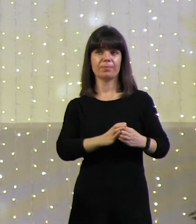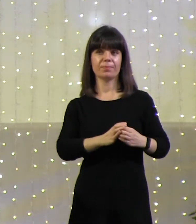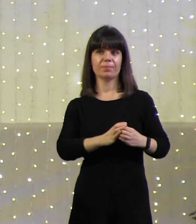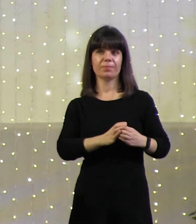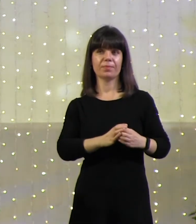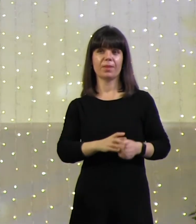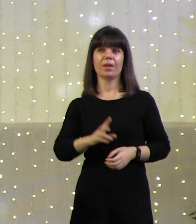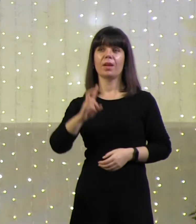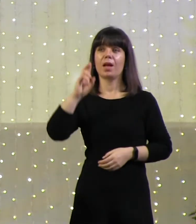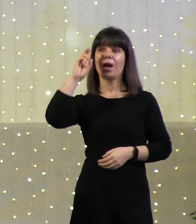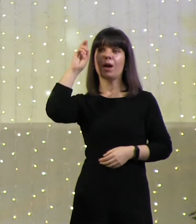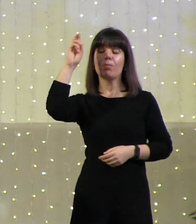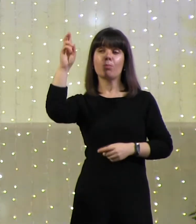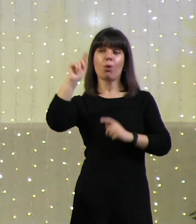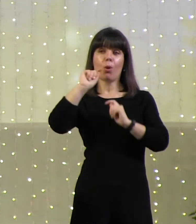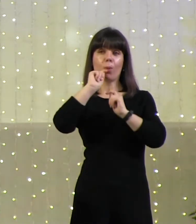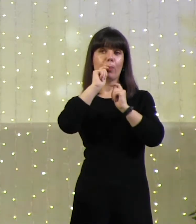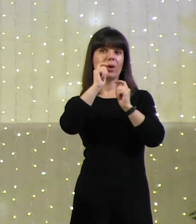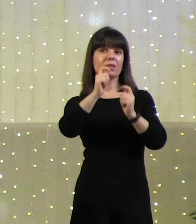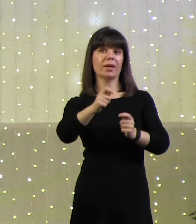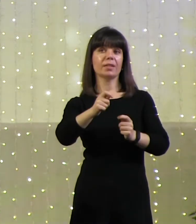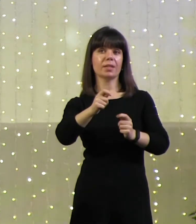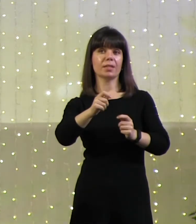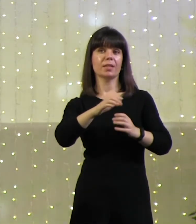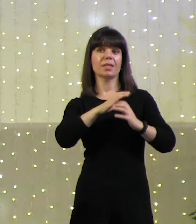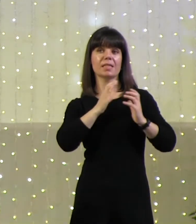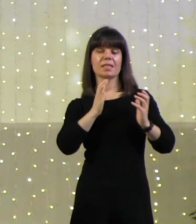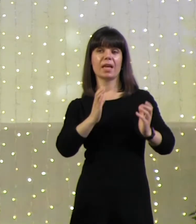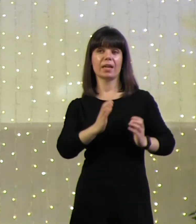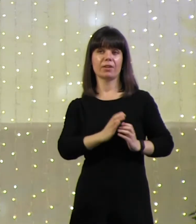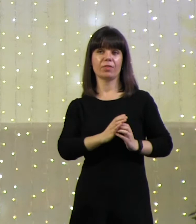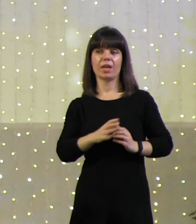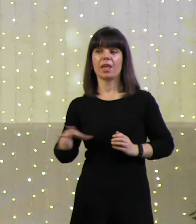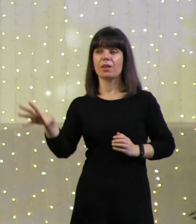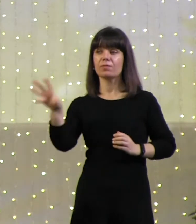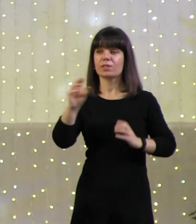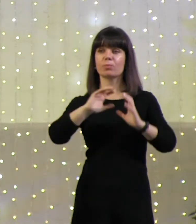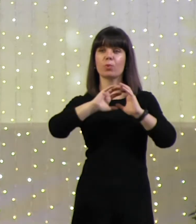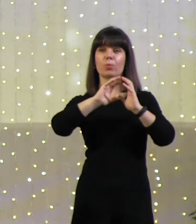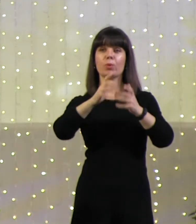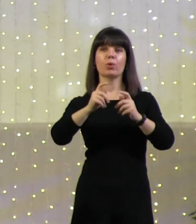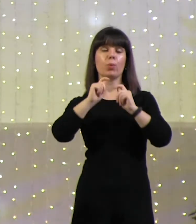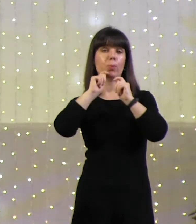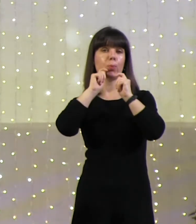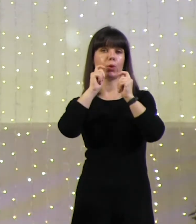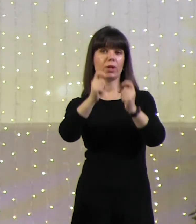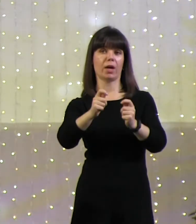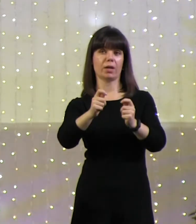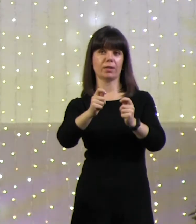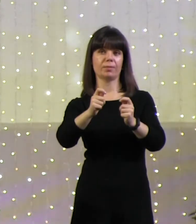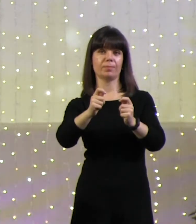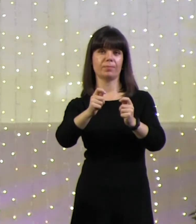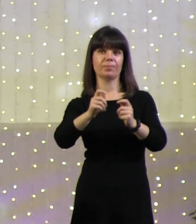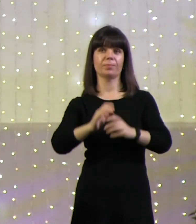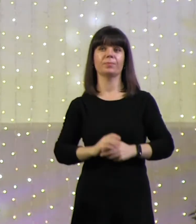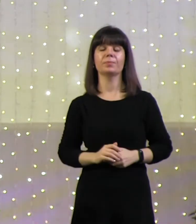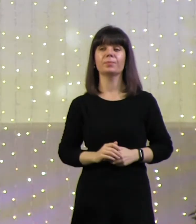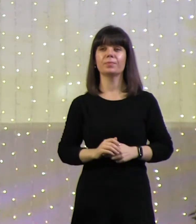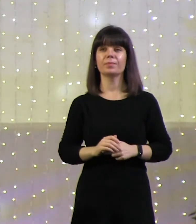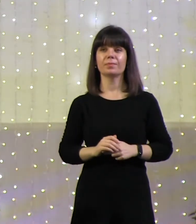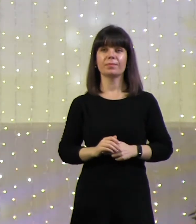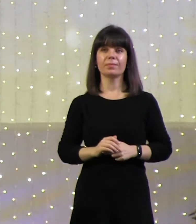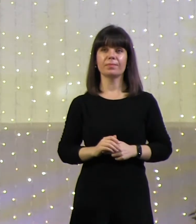Бог подарил церкви и всему миру подарок, но, думаю, в первую очередь своей церкви.